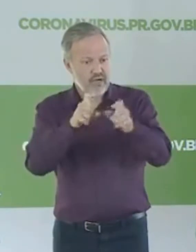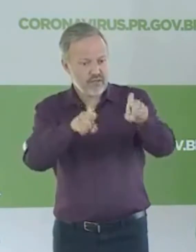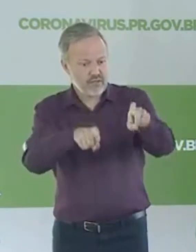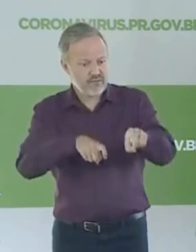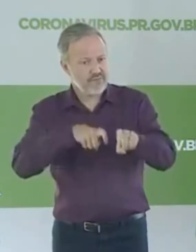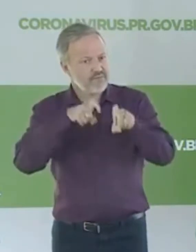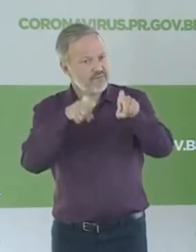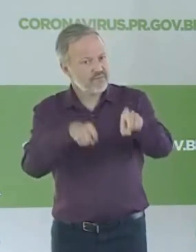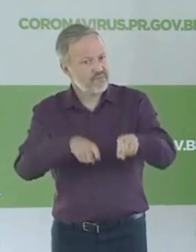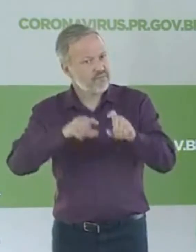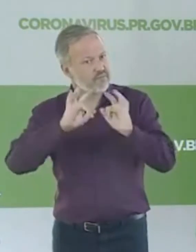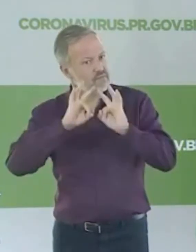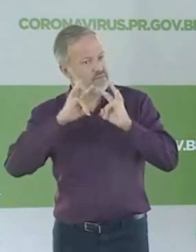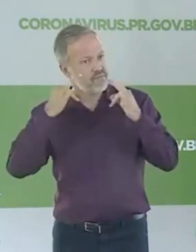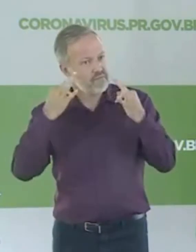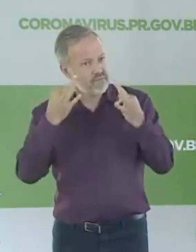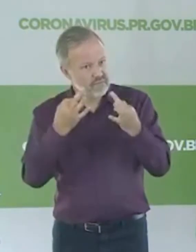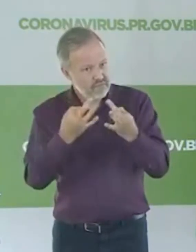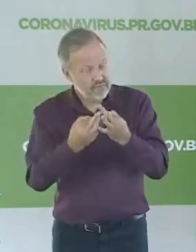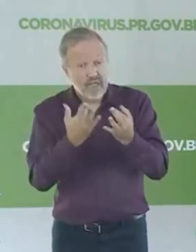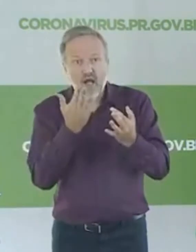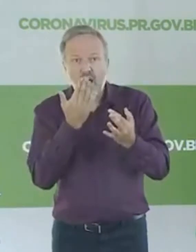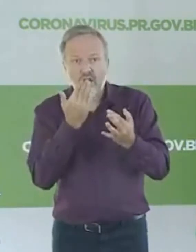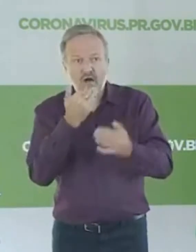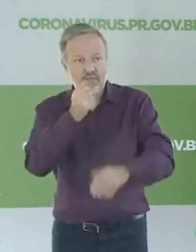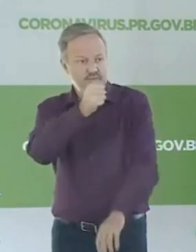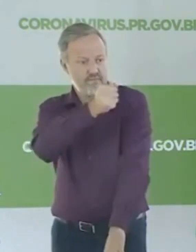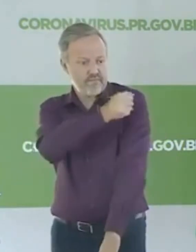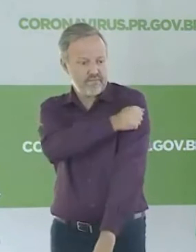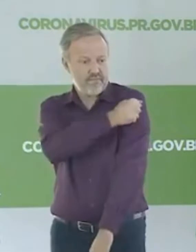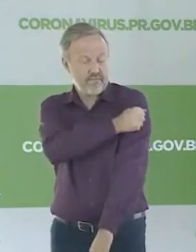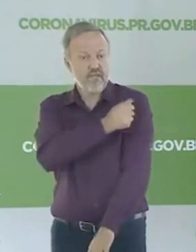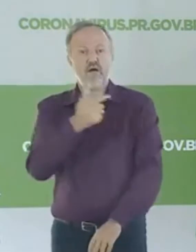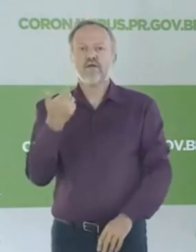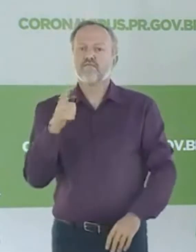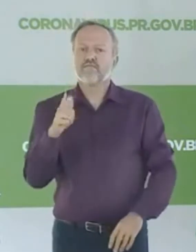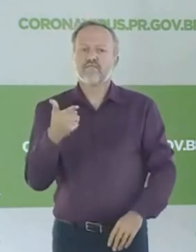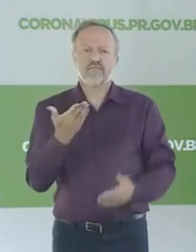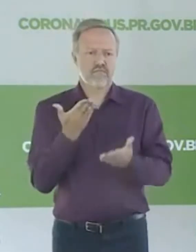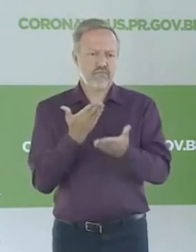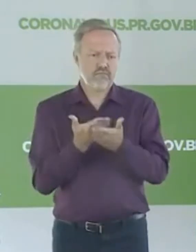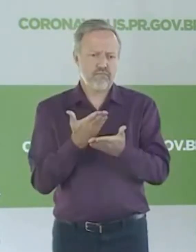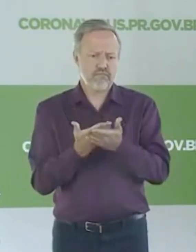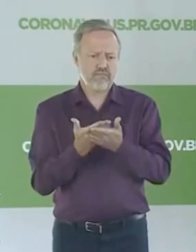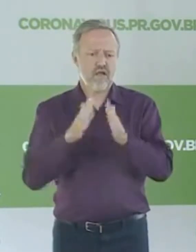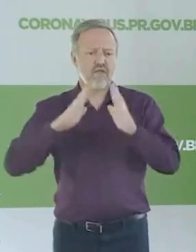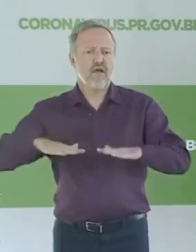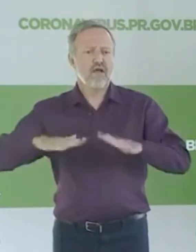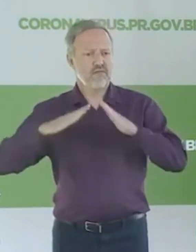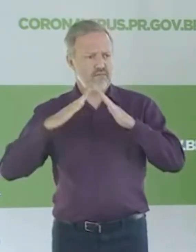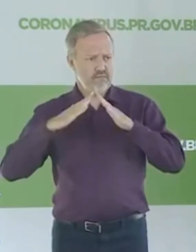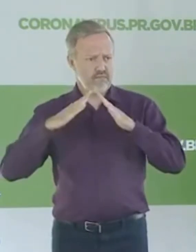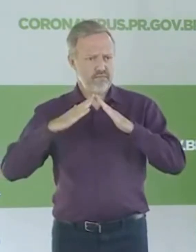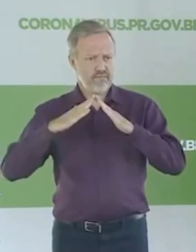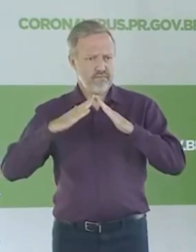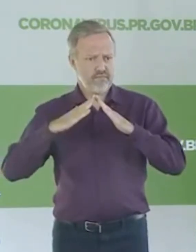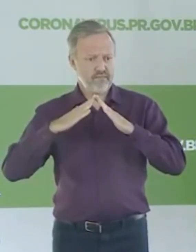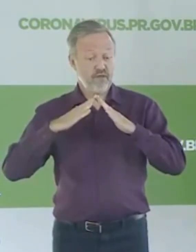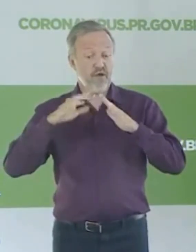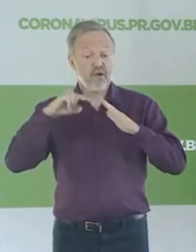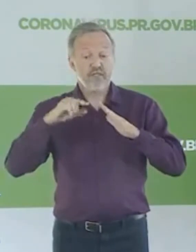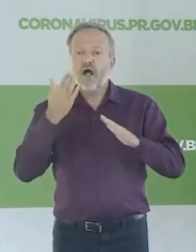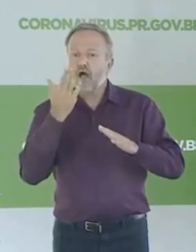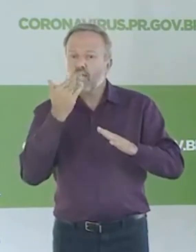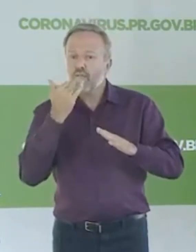familiar para a merenda escolar, já que nós não temos aula, os alunos estão em casa, essa comida,